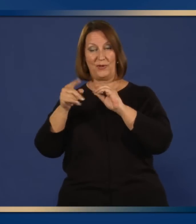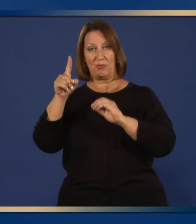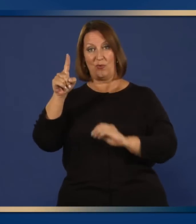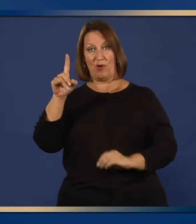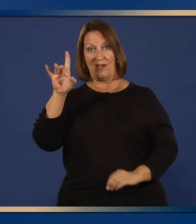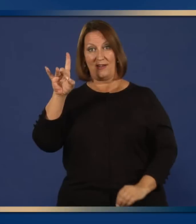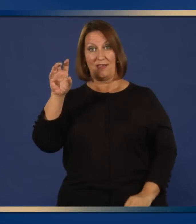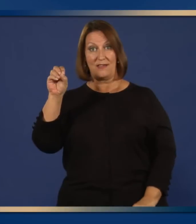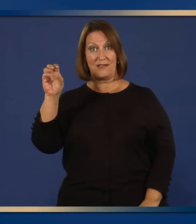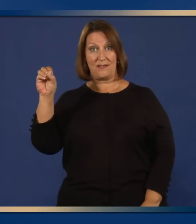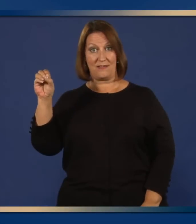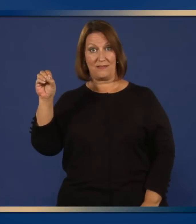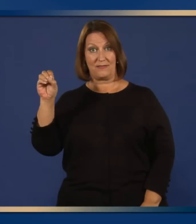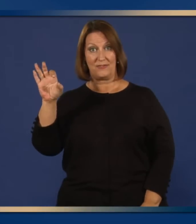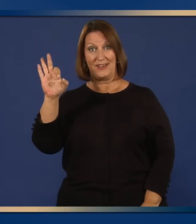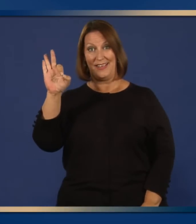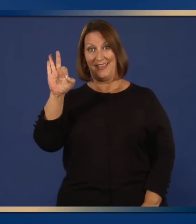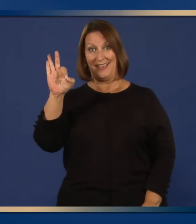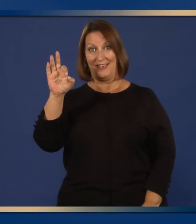-1088.